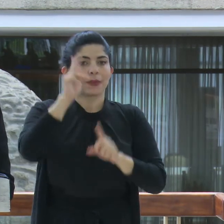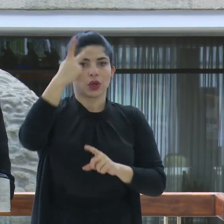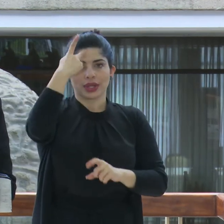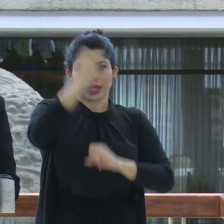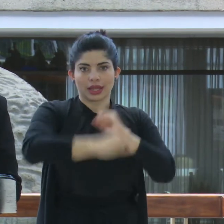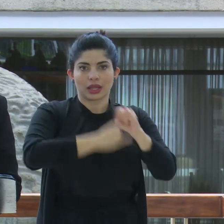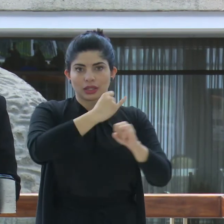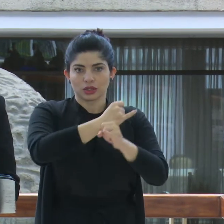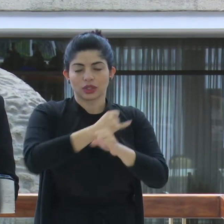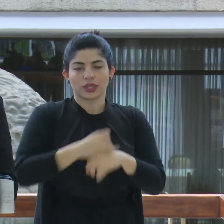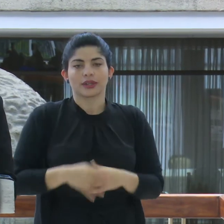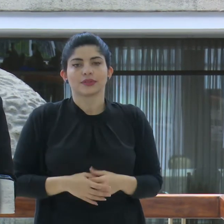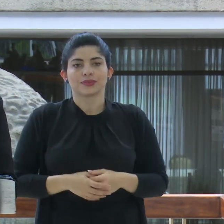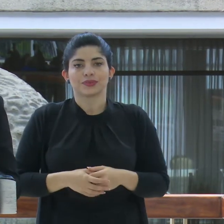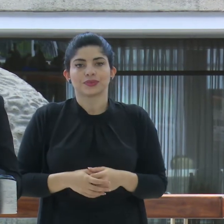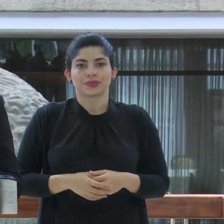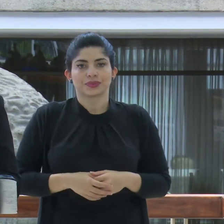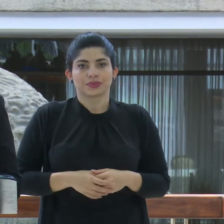internacional.